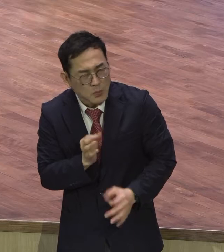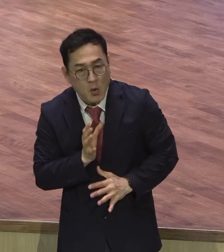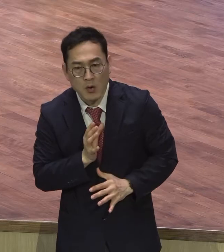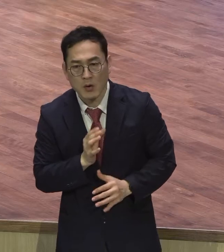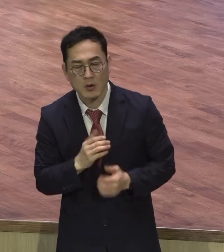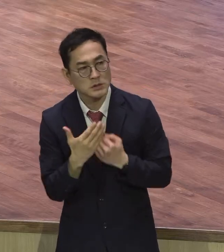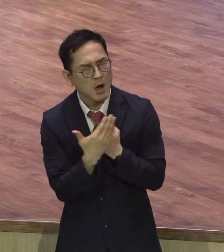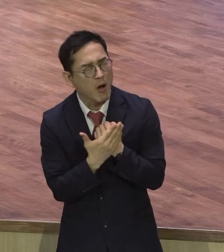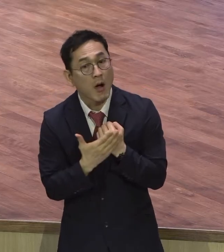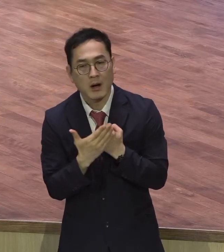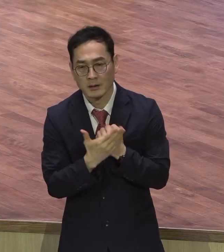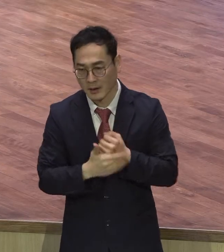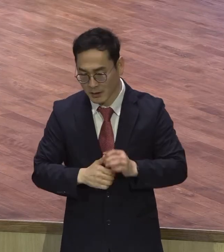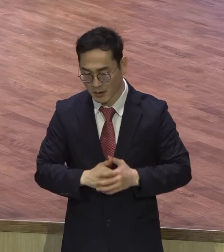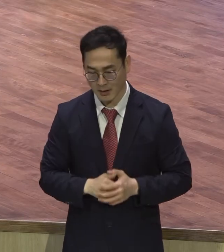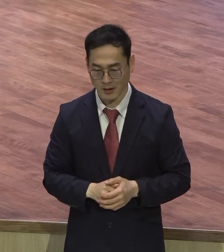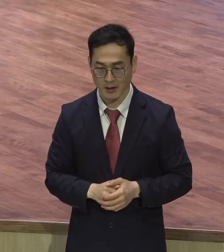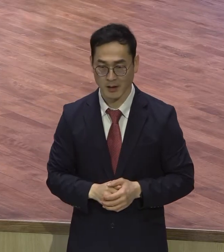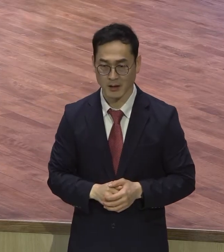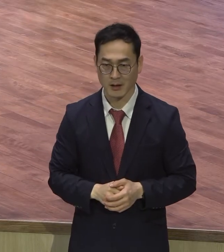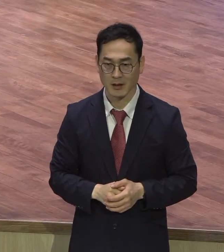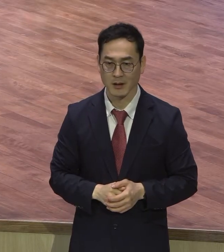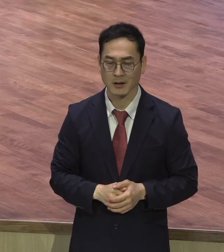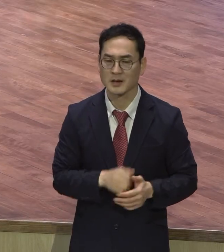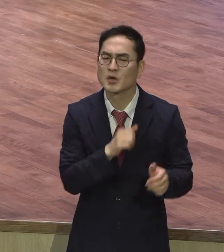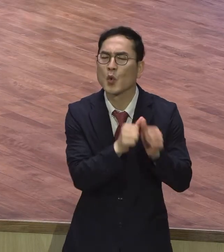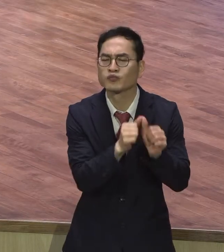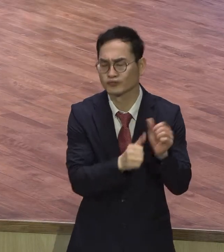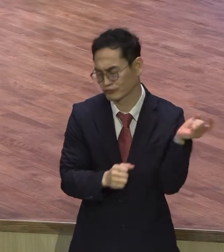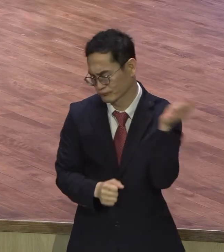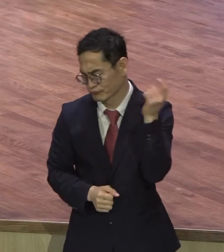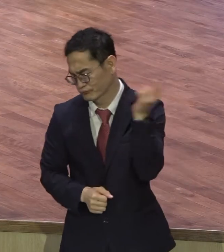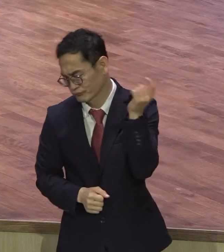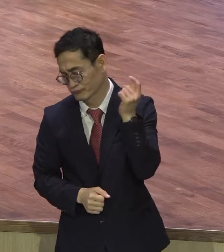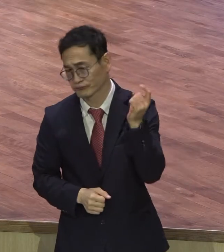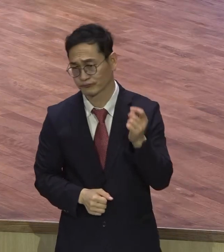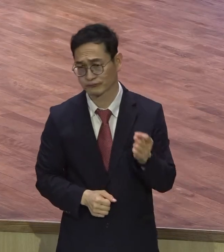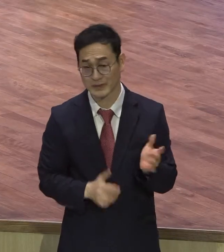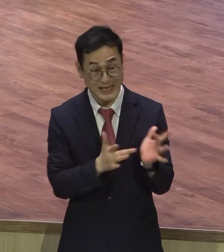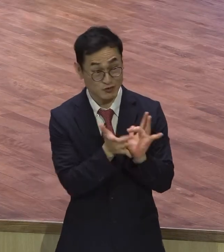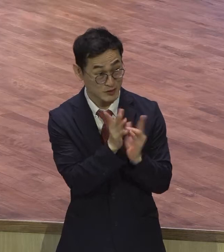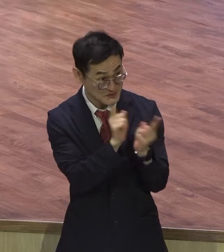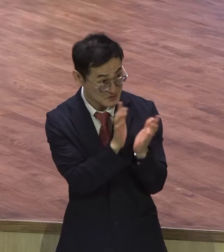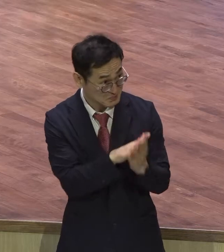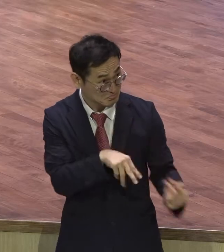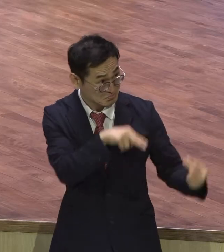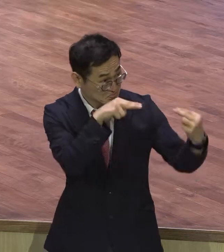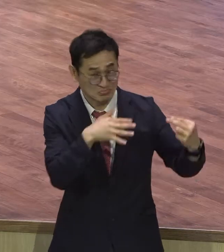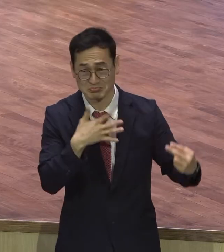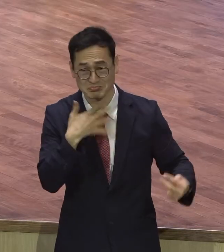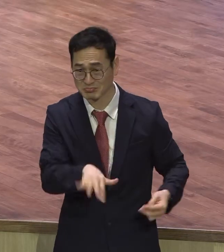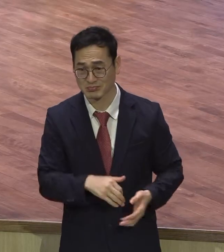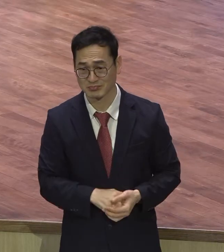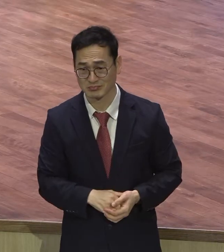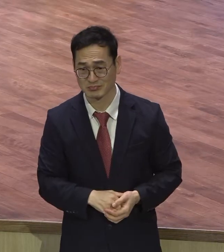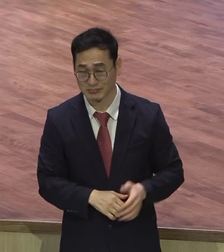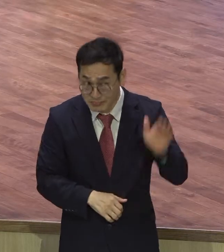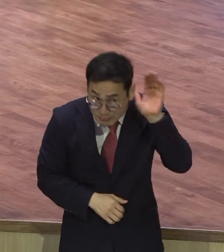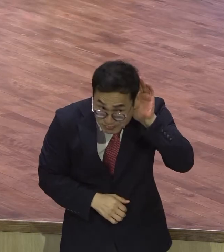누가 옆에서 말을 해줬어요. 그 백부장은 예수님을 만난 적도 없고 사역을 따라다니더라도 없고 병고치는 본 적도 없으면서